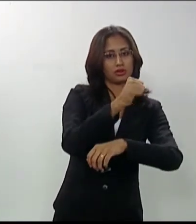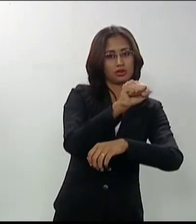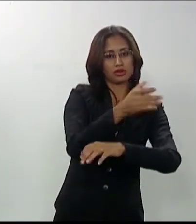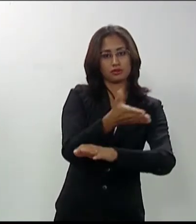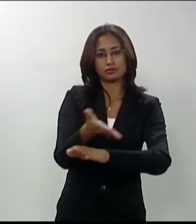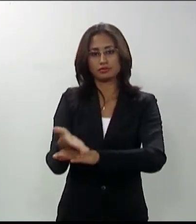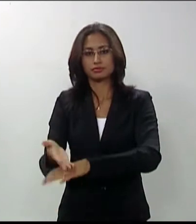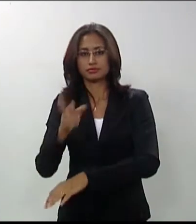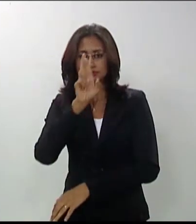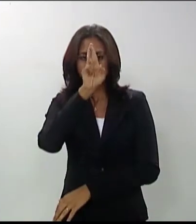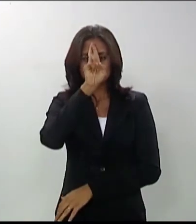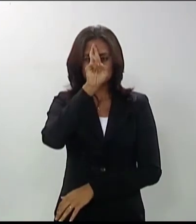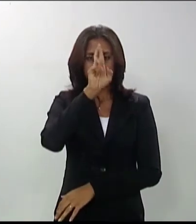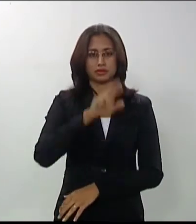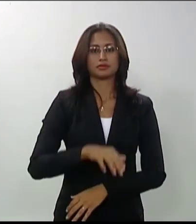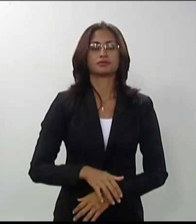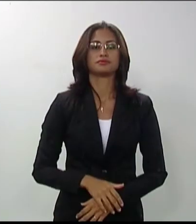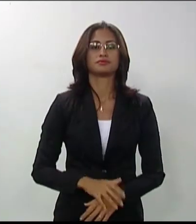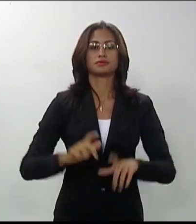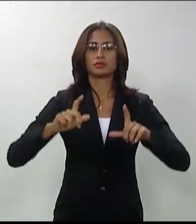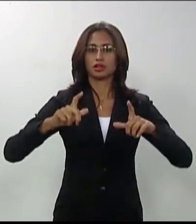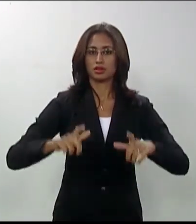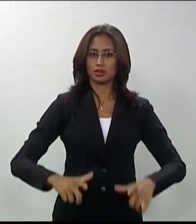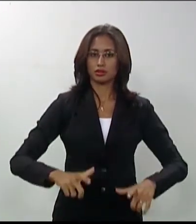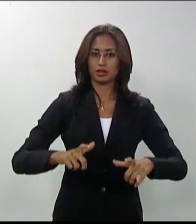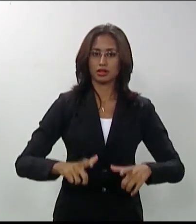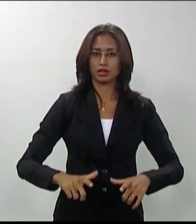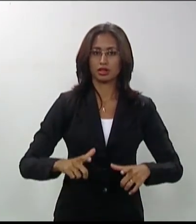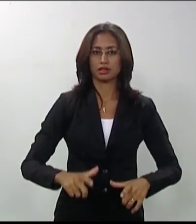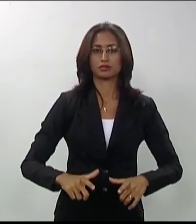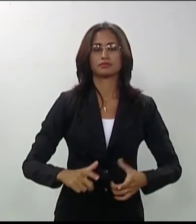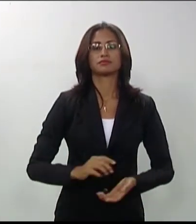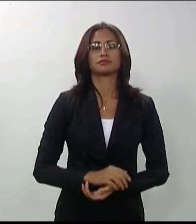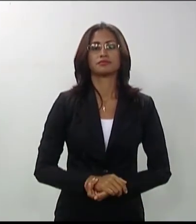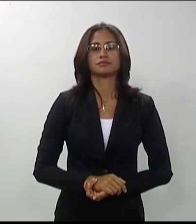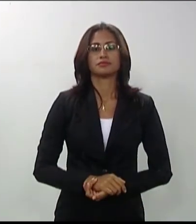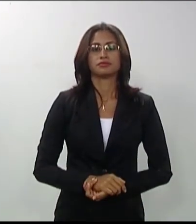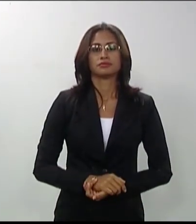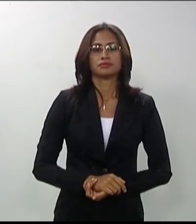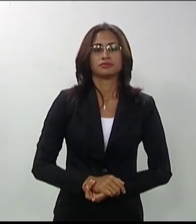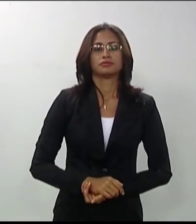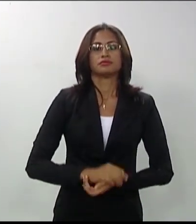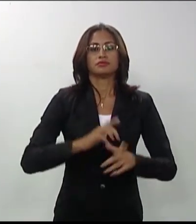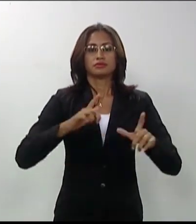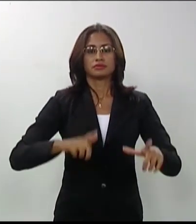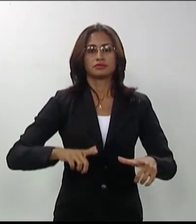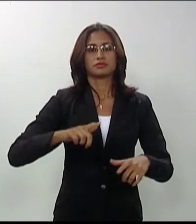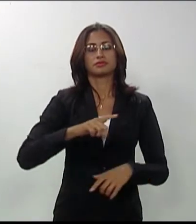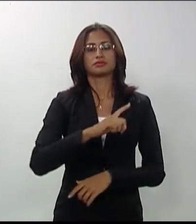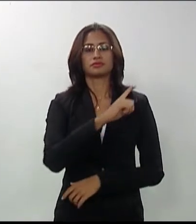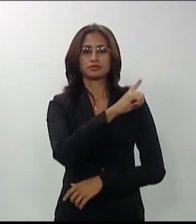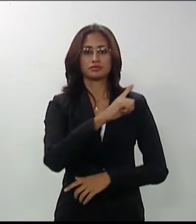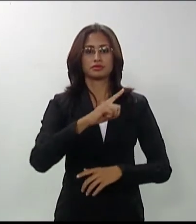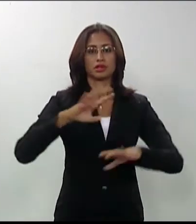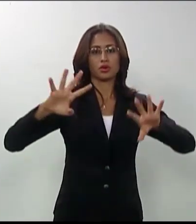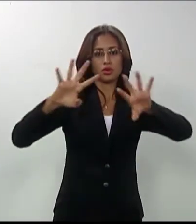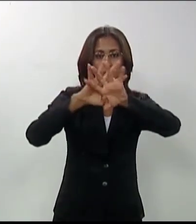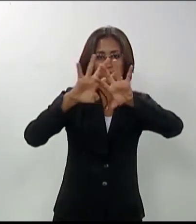Para a realização do TAEM serão considerados os seguintes aspectos. 2 pontos. Letra A. Avaliação